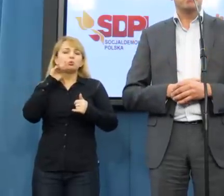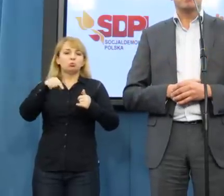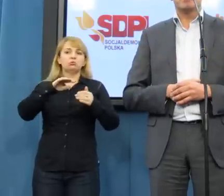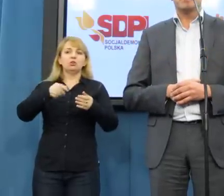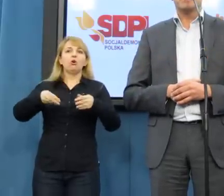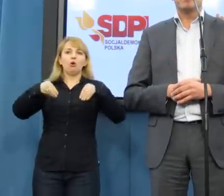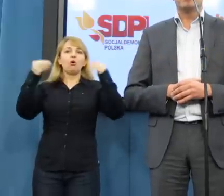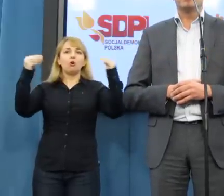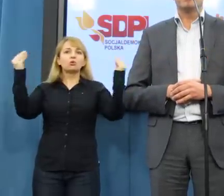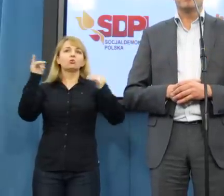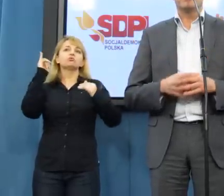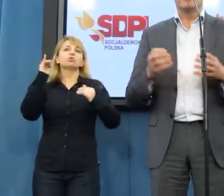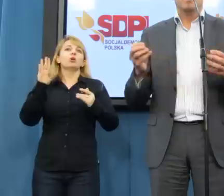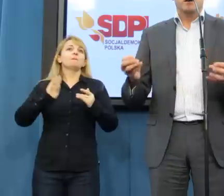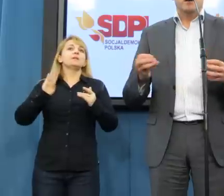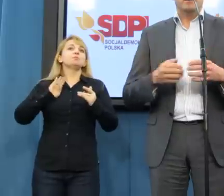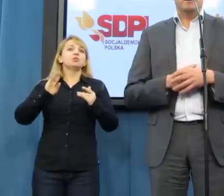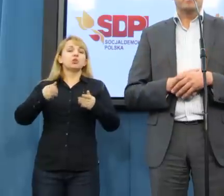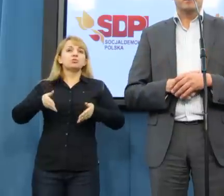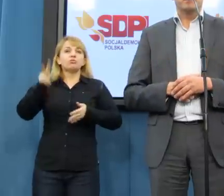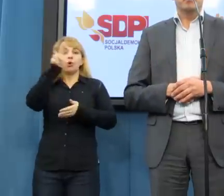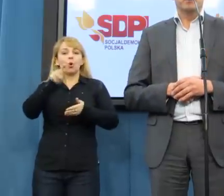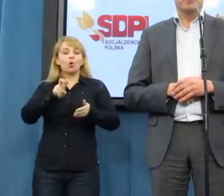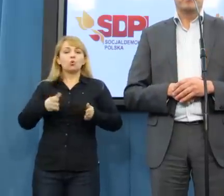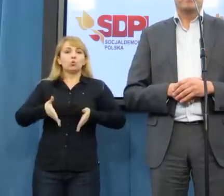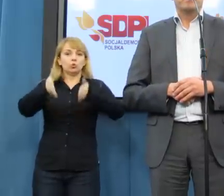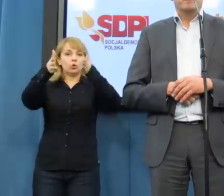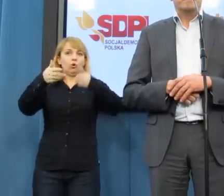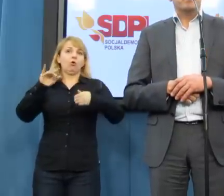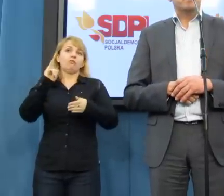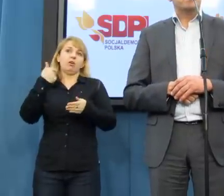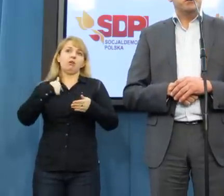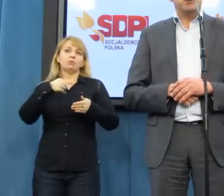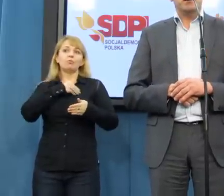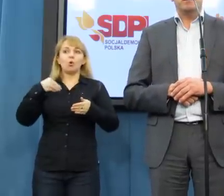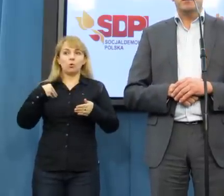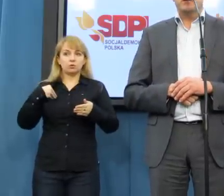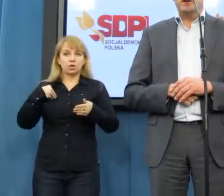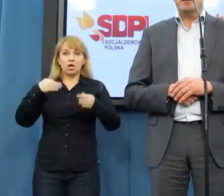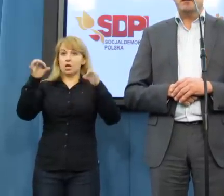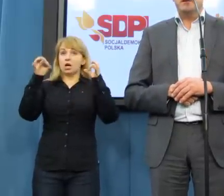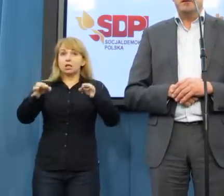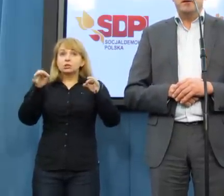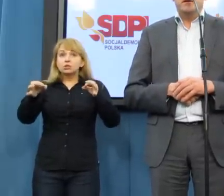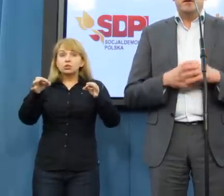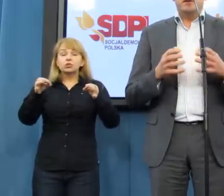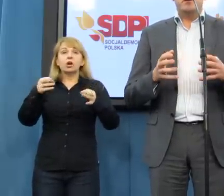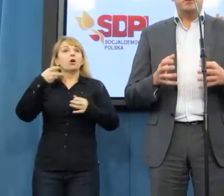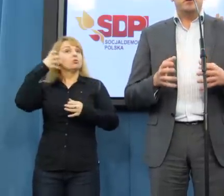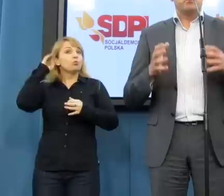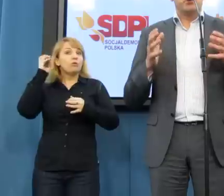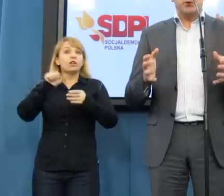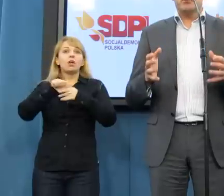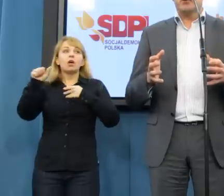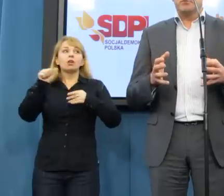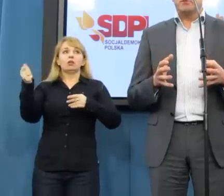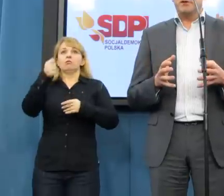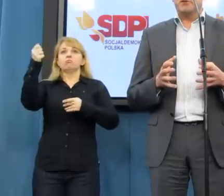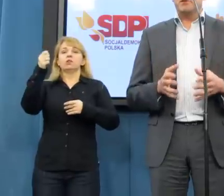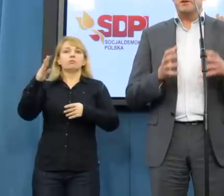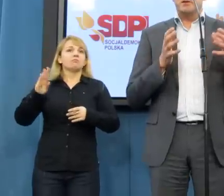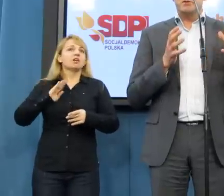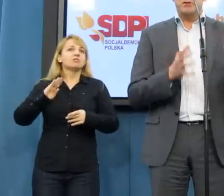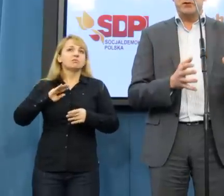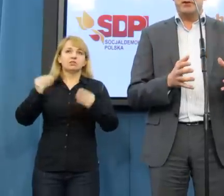poziomie bezpieczeństwa ruchu drogowego, jak wtedy u nas. Natomiast dzisiaj na Słowacji jeździ się po prostu